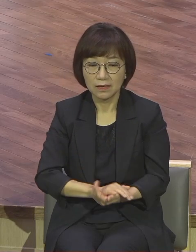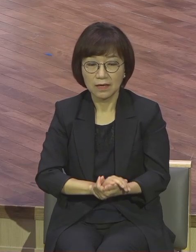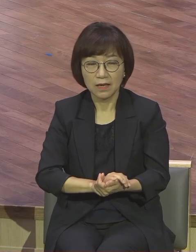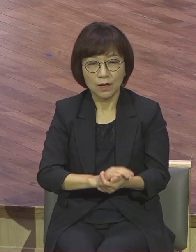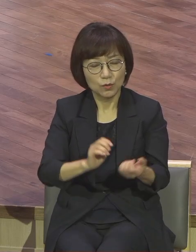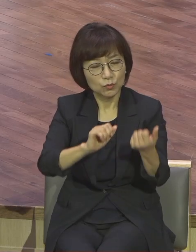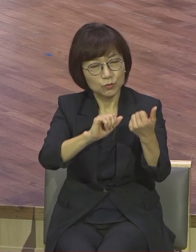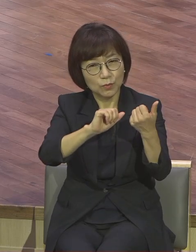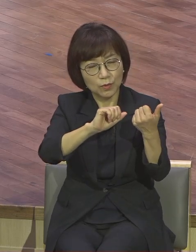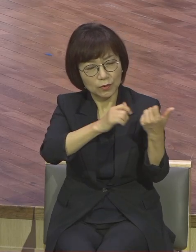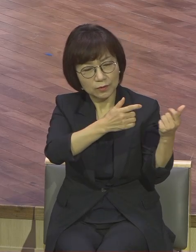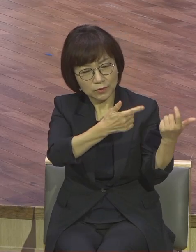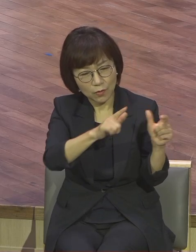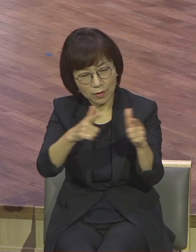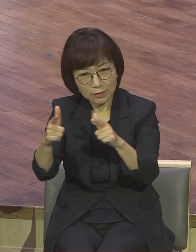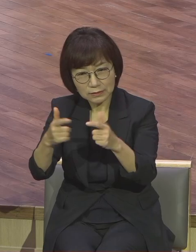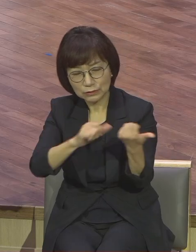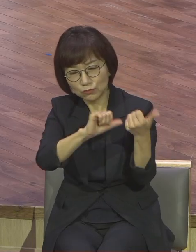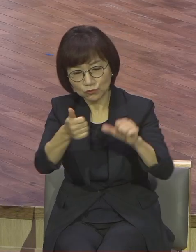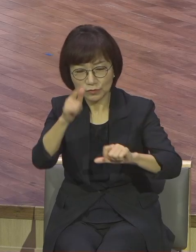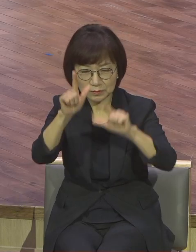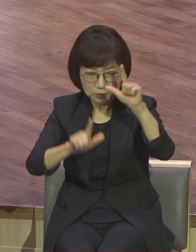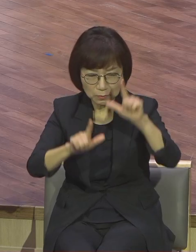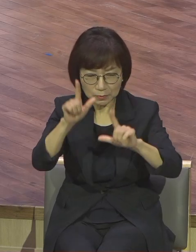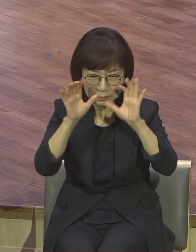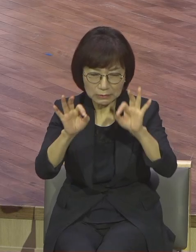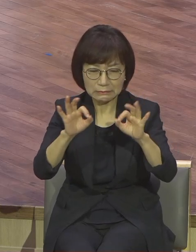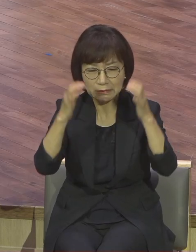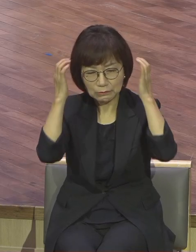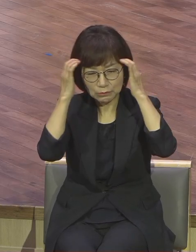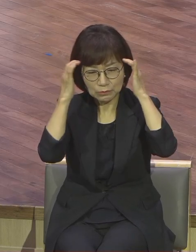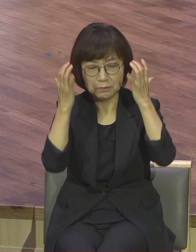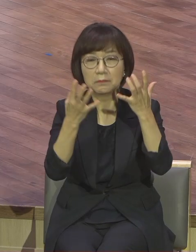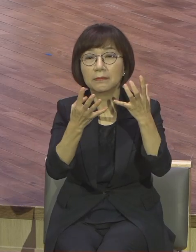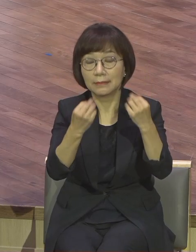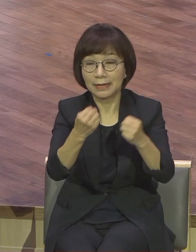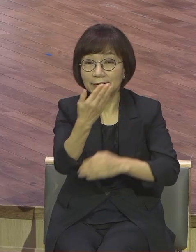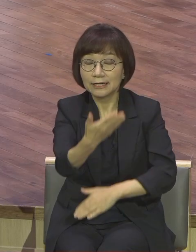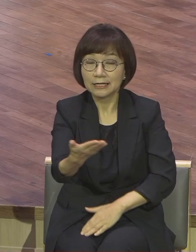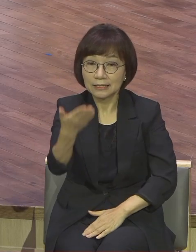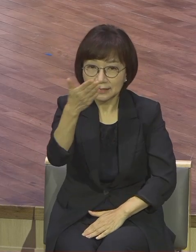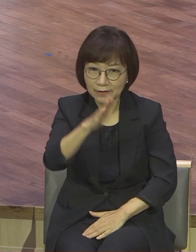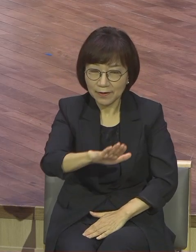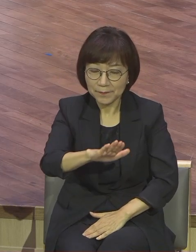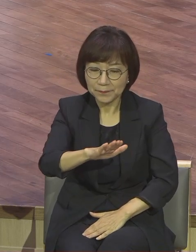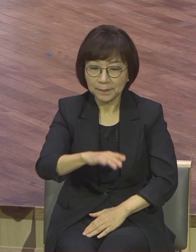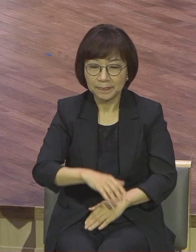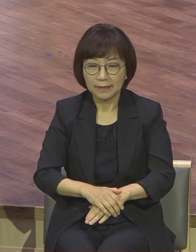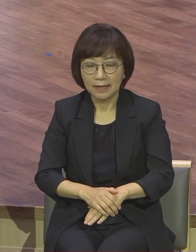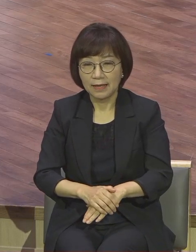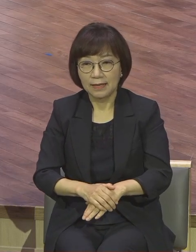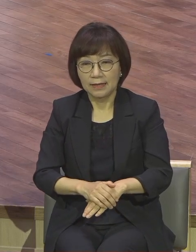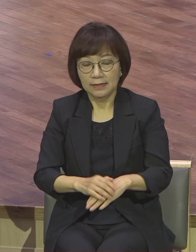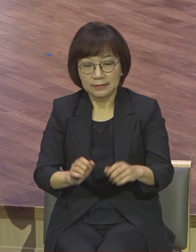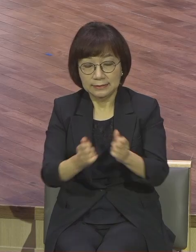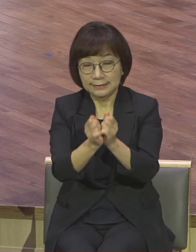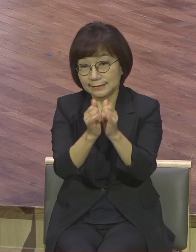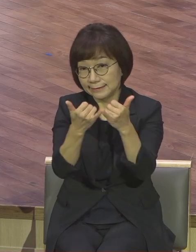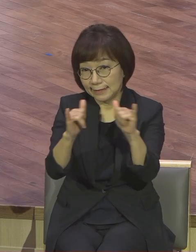참으로 고통스러운 게 많이 있지만은 가장 인간 육체를 가진 인간으로서